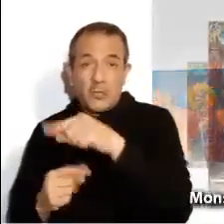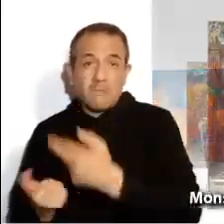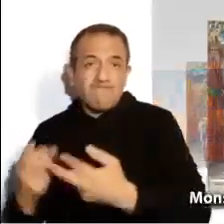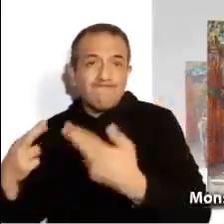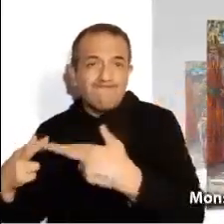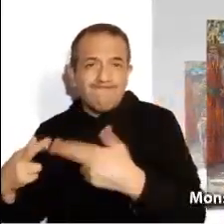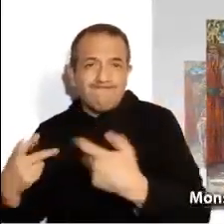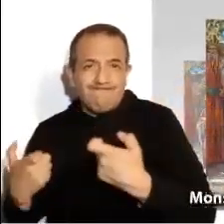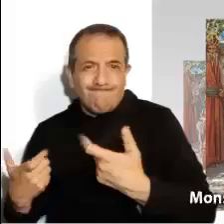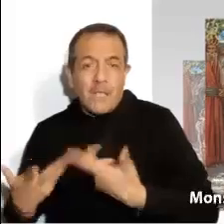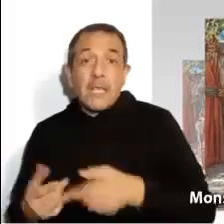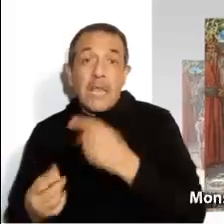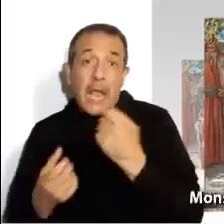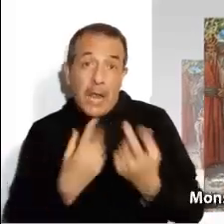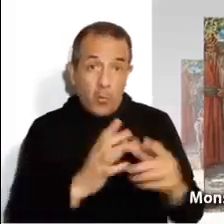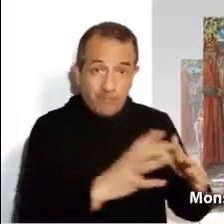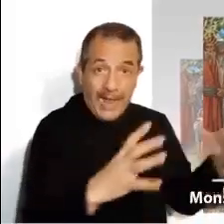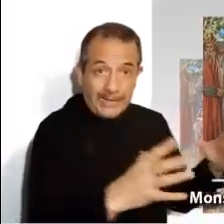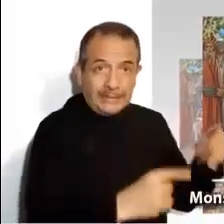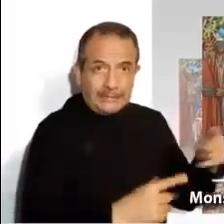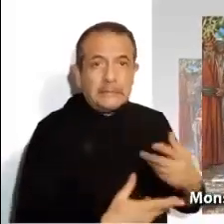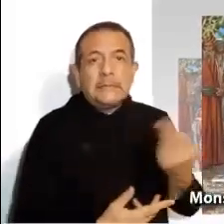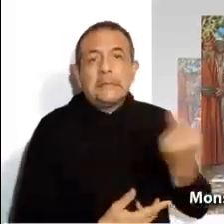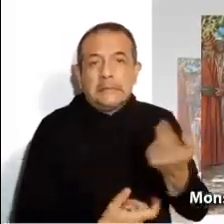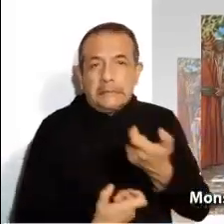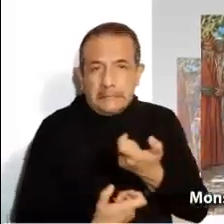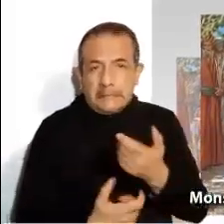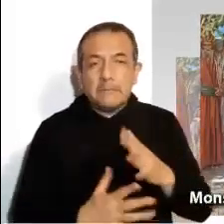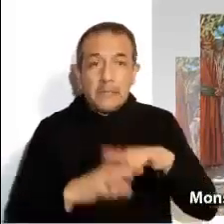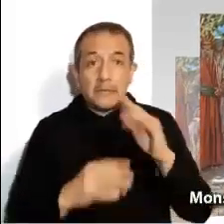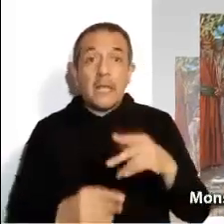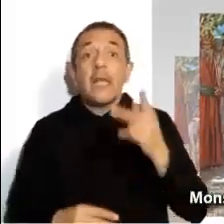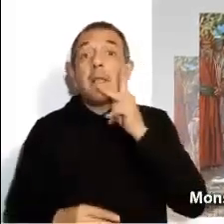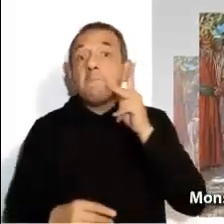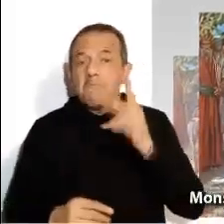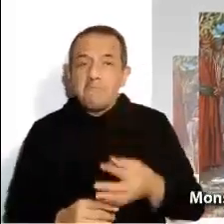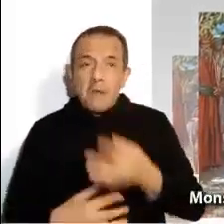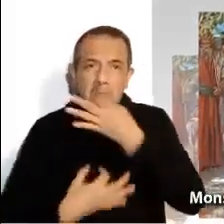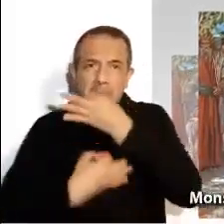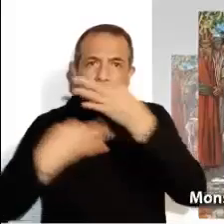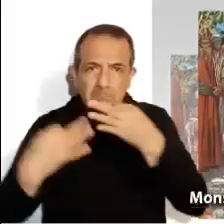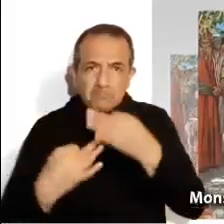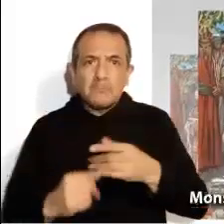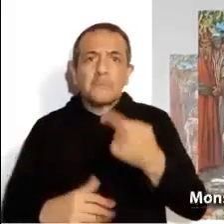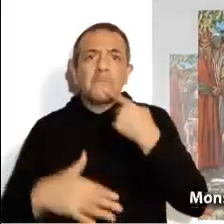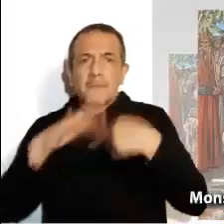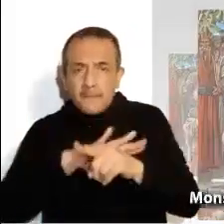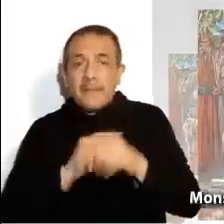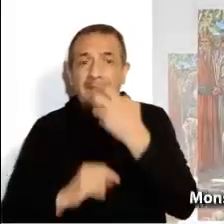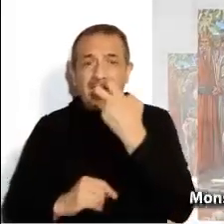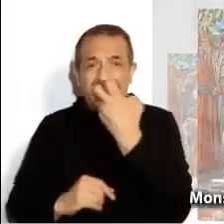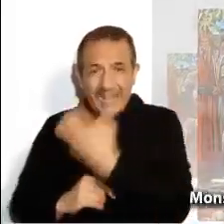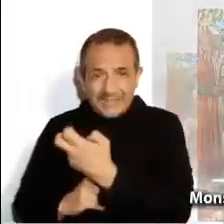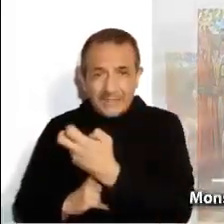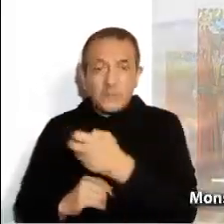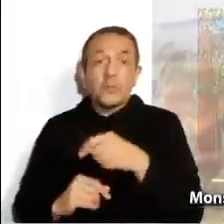bienes y muchísimos padecen necesidad. El Papa ha denunciado esta inequidad y nos asegura